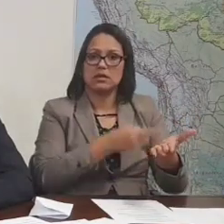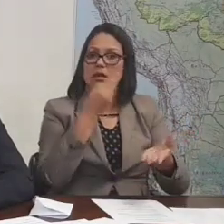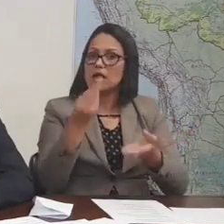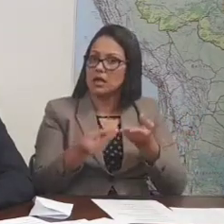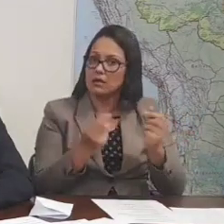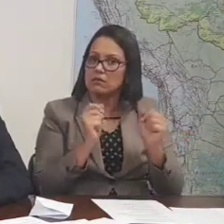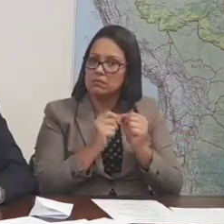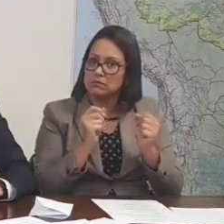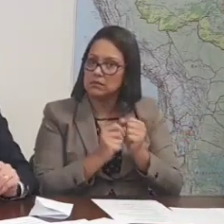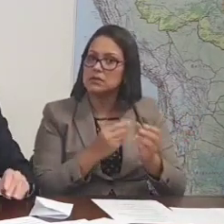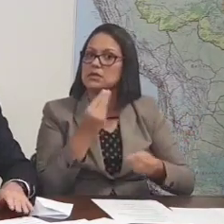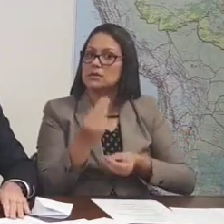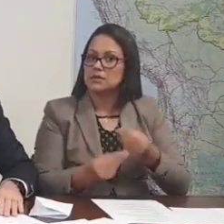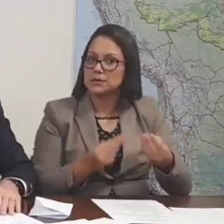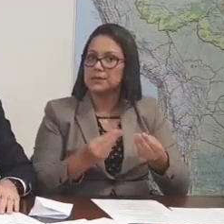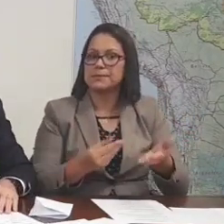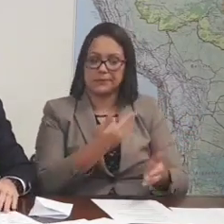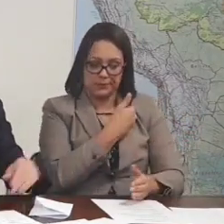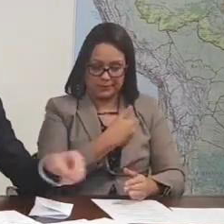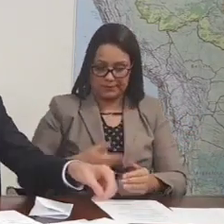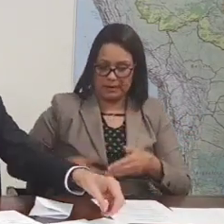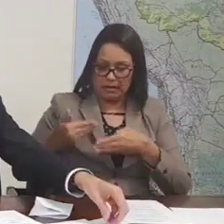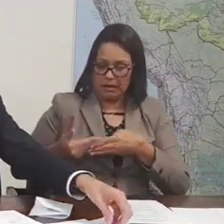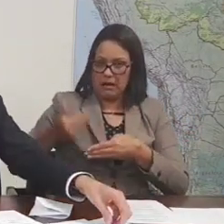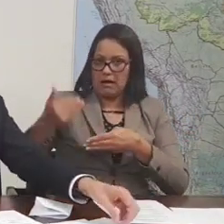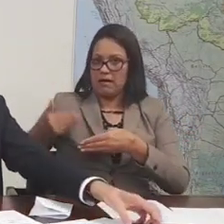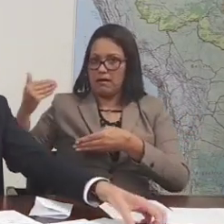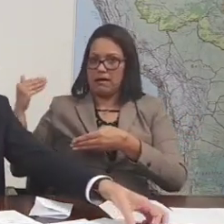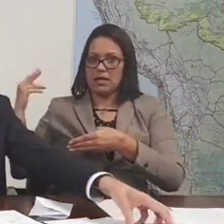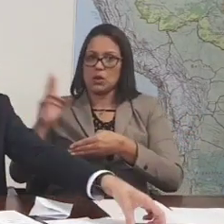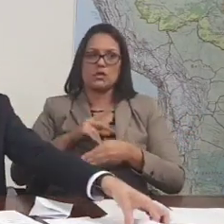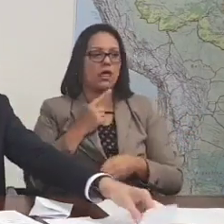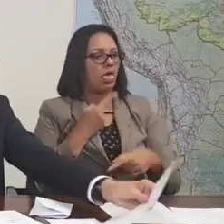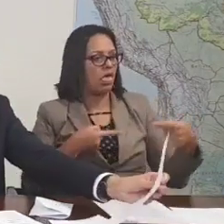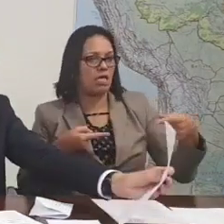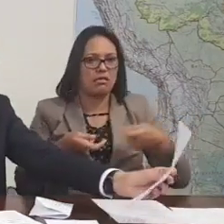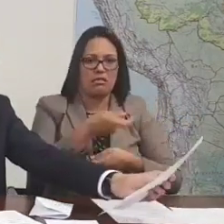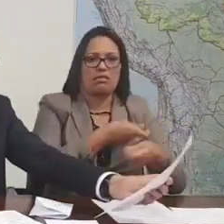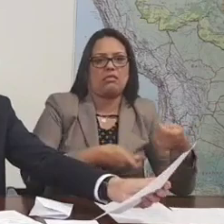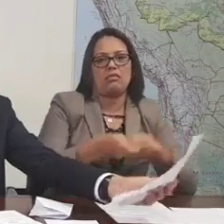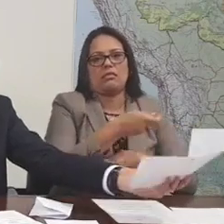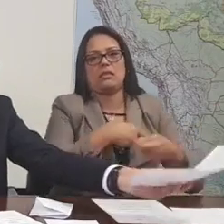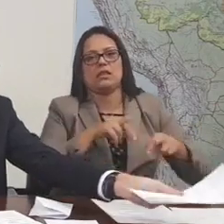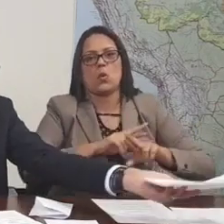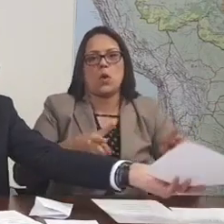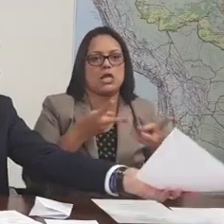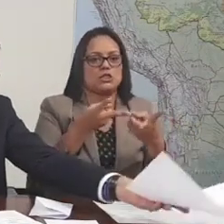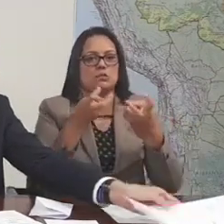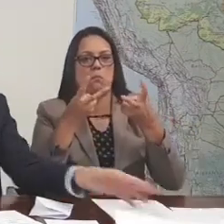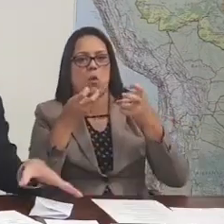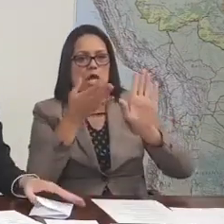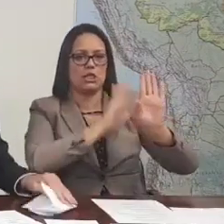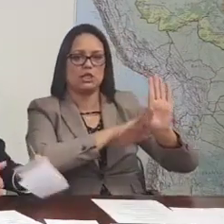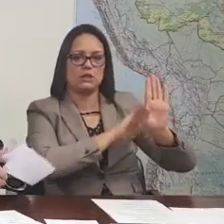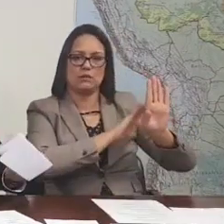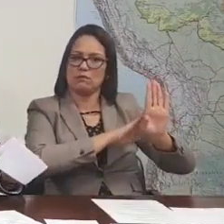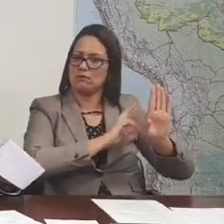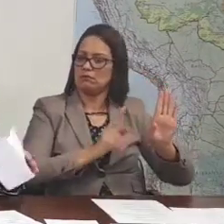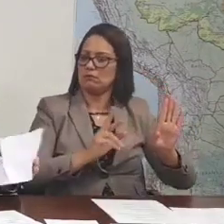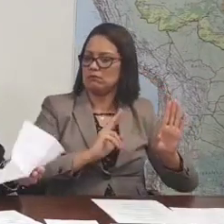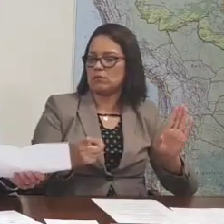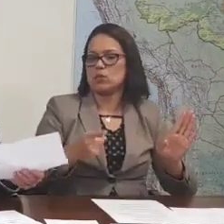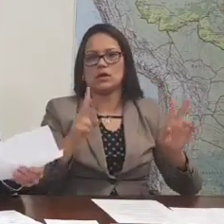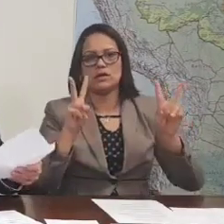como foram feitos aí em governos passados, uma politicagem, uma exploração ideológica em cima